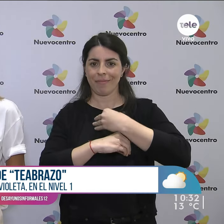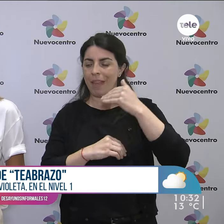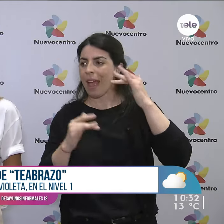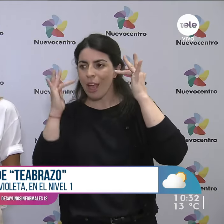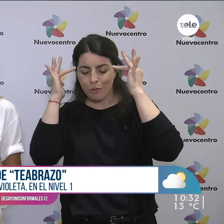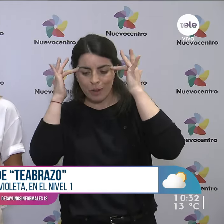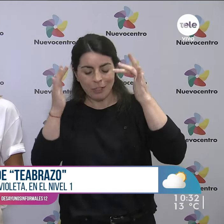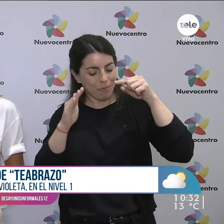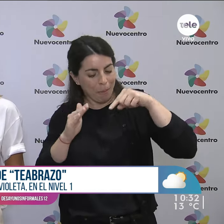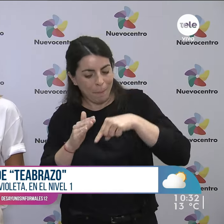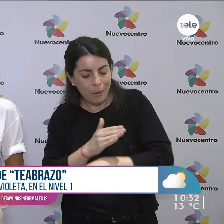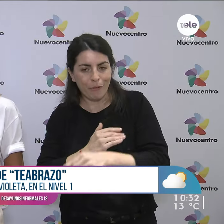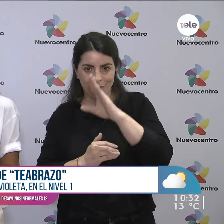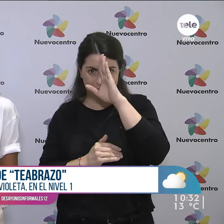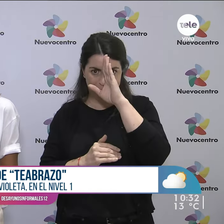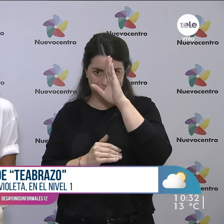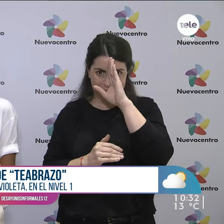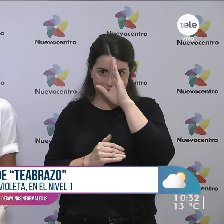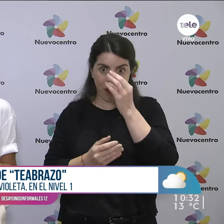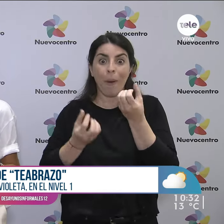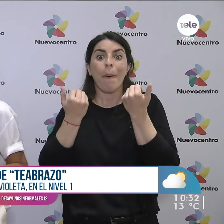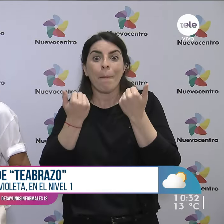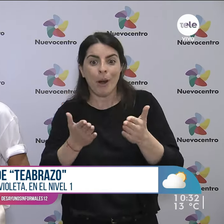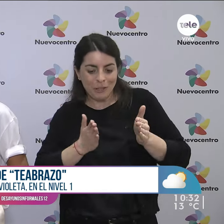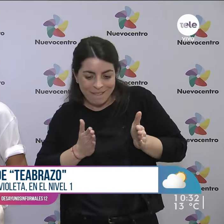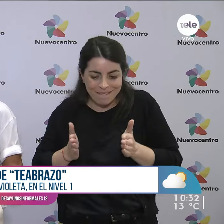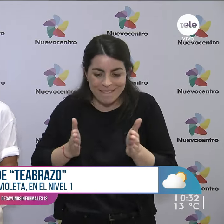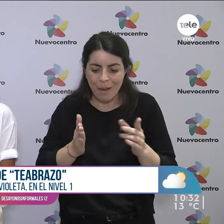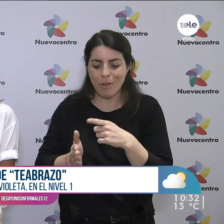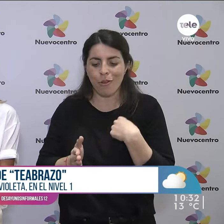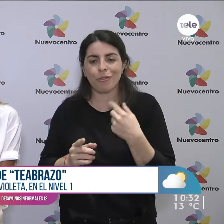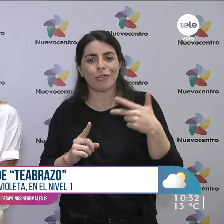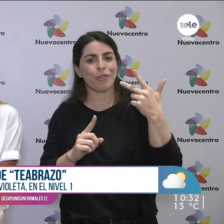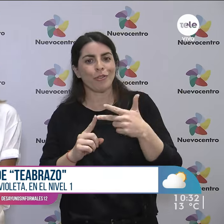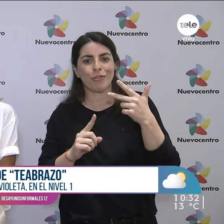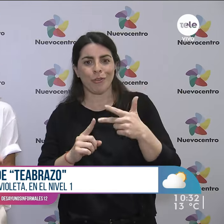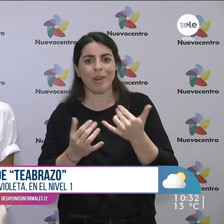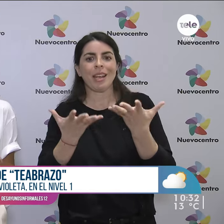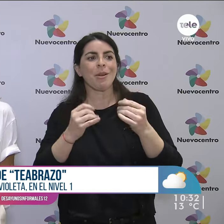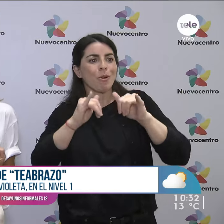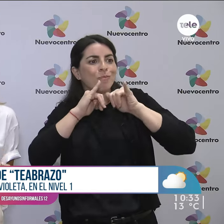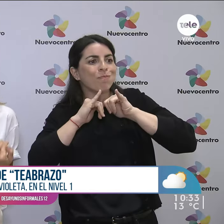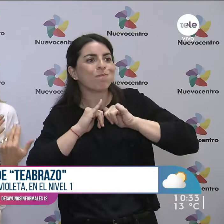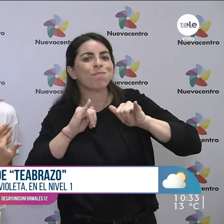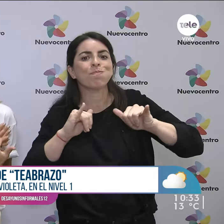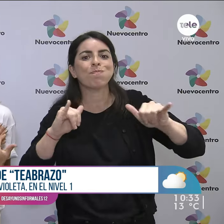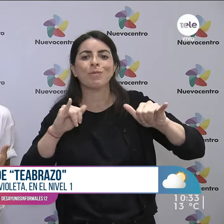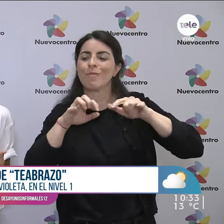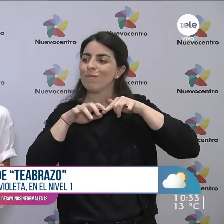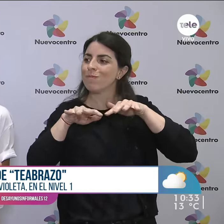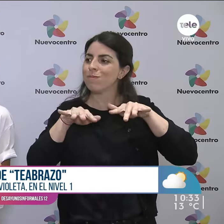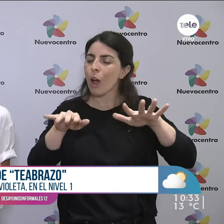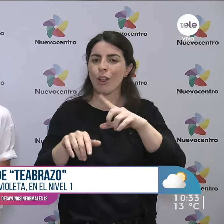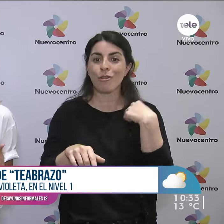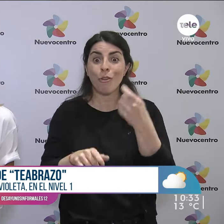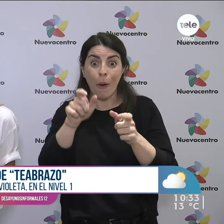estamos, y hace tiempo que queremos inaugurarte Abrazos justamente para llevarlo a los clientes, para que todos los clientes puedan, todos los visitantes del